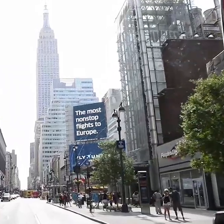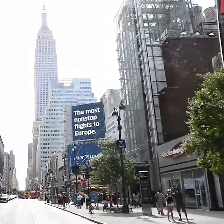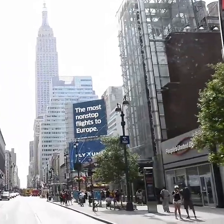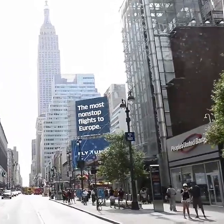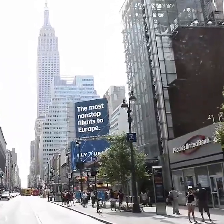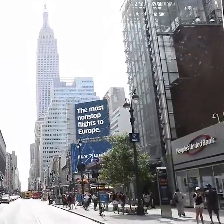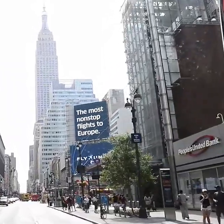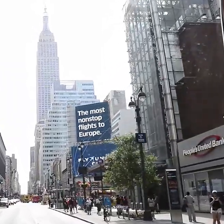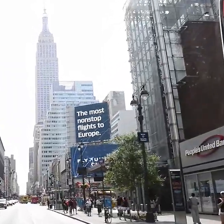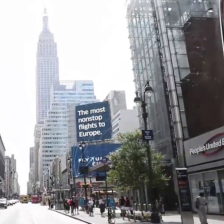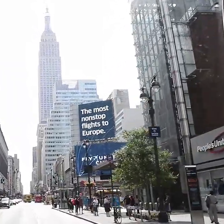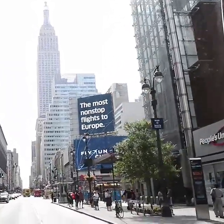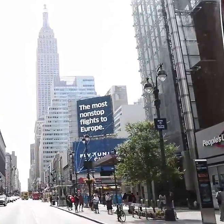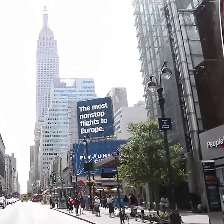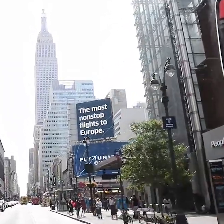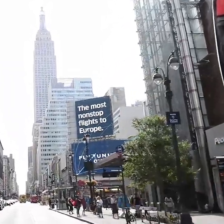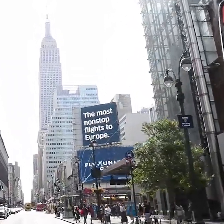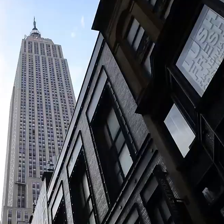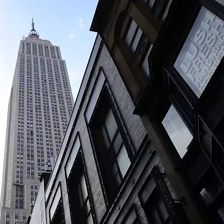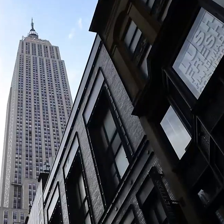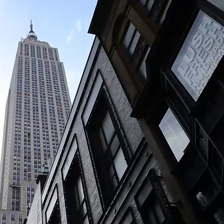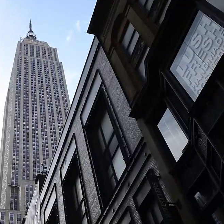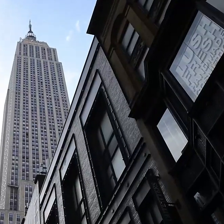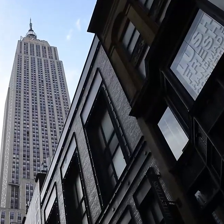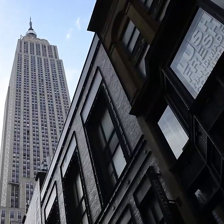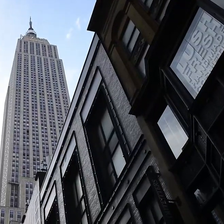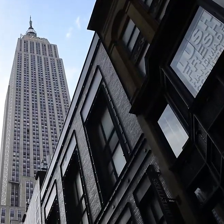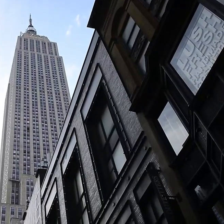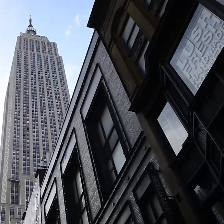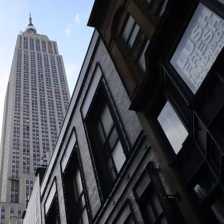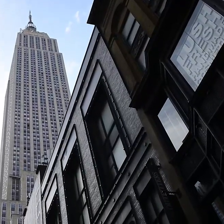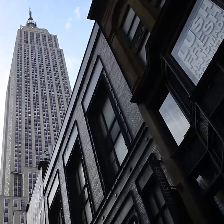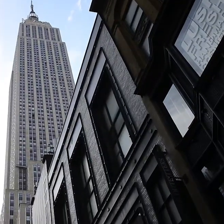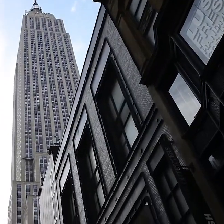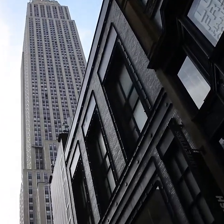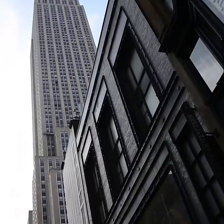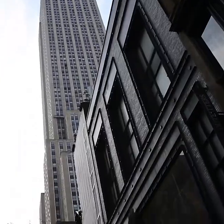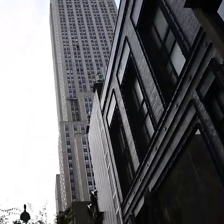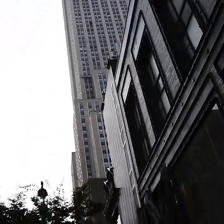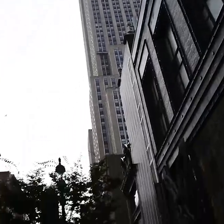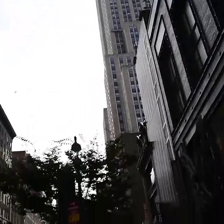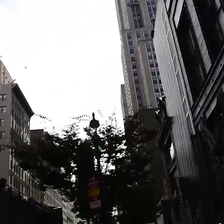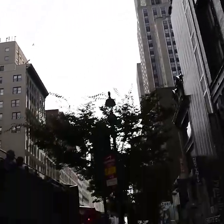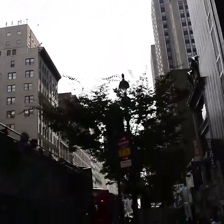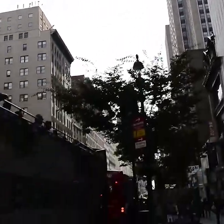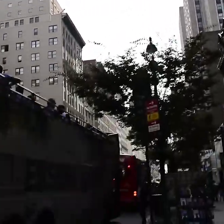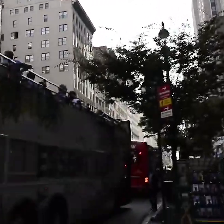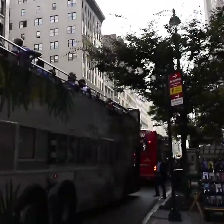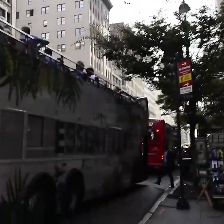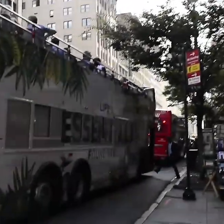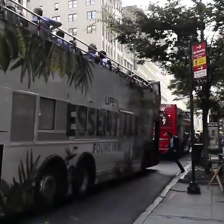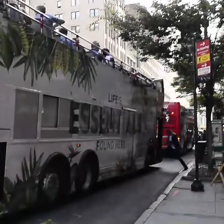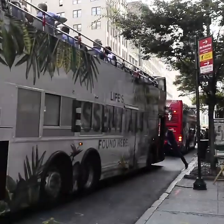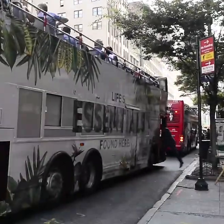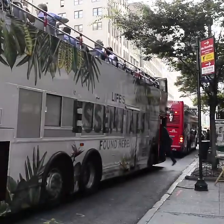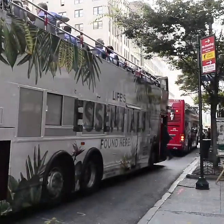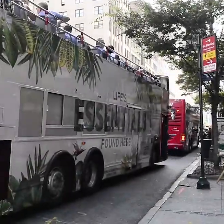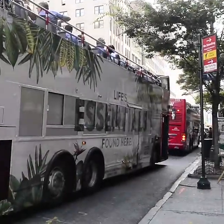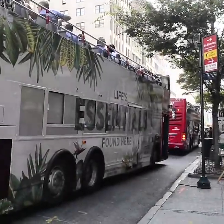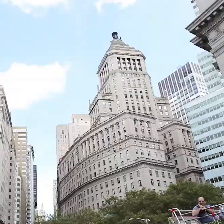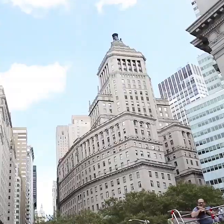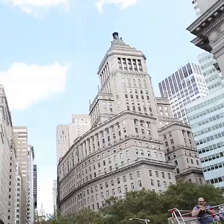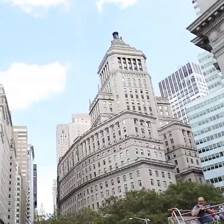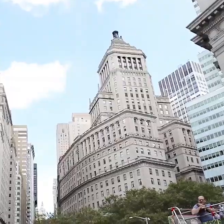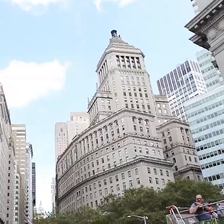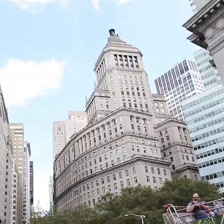realizó mediante Focus Group en las ciudades de Nueva York, Los Ángeles, Montreal y Toronto, para delimitar aún más los públicos objetivos. Estados